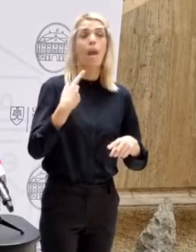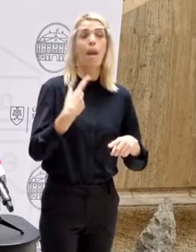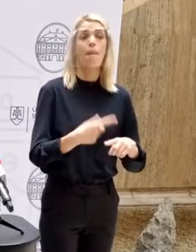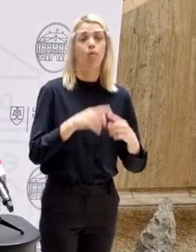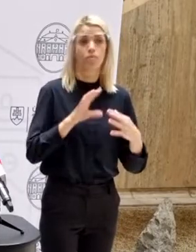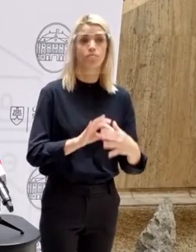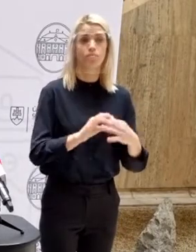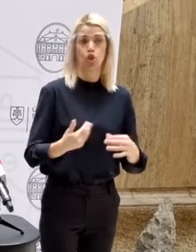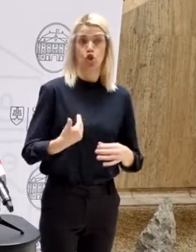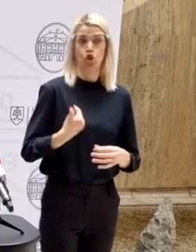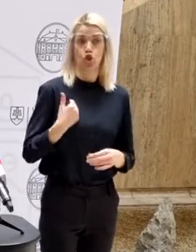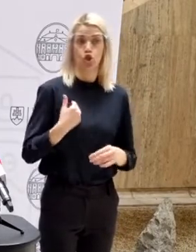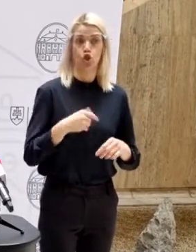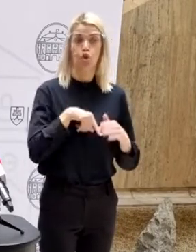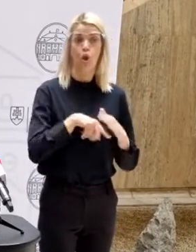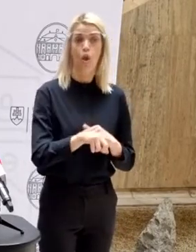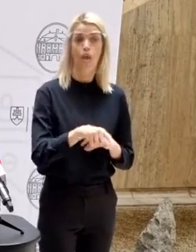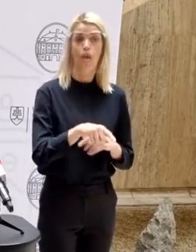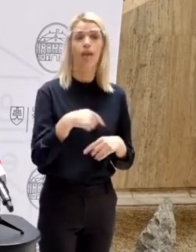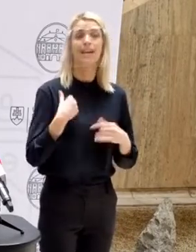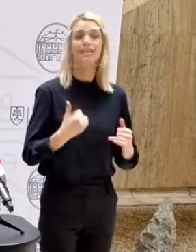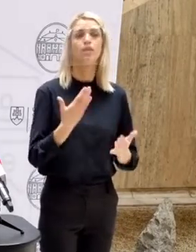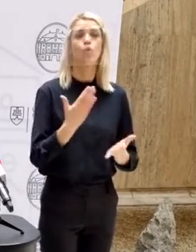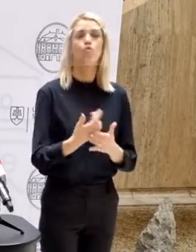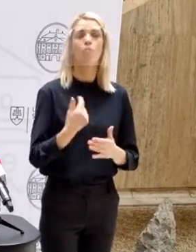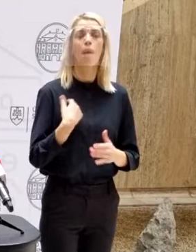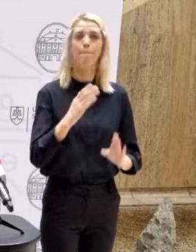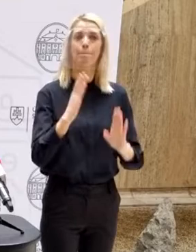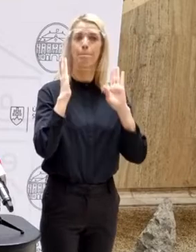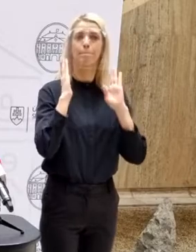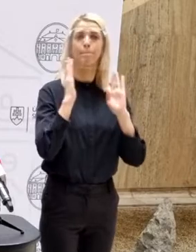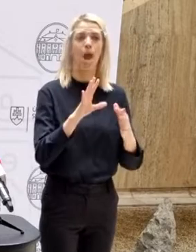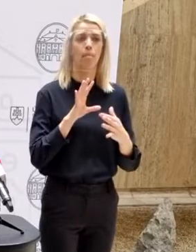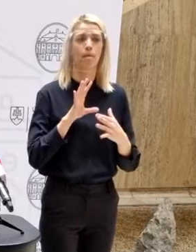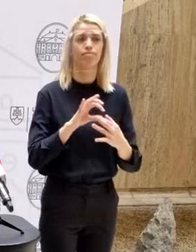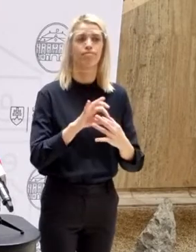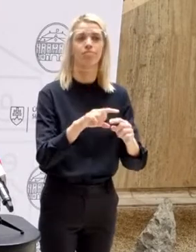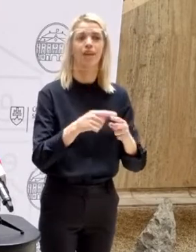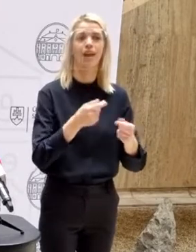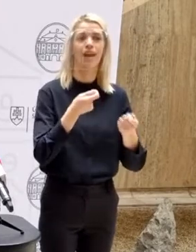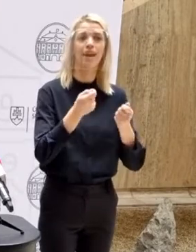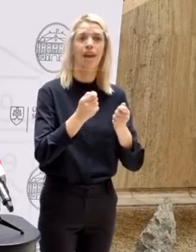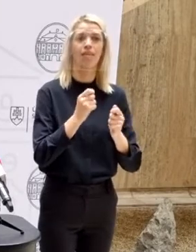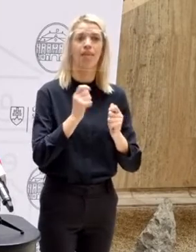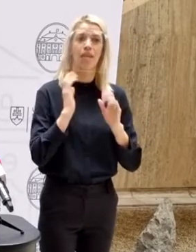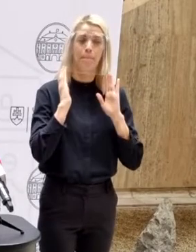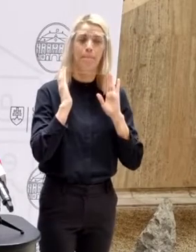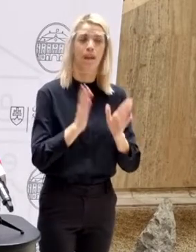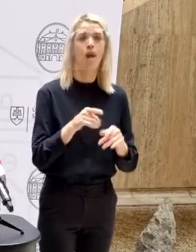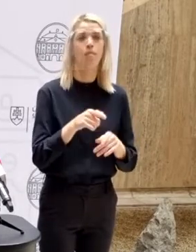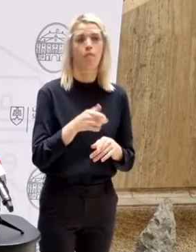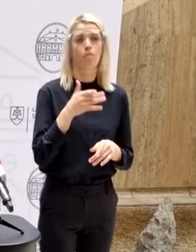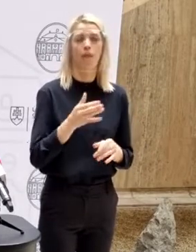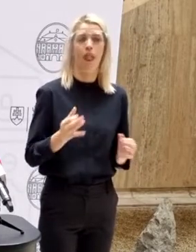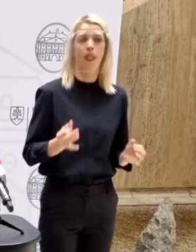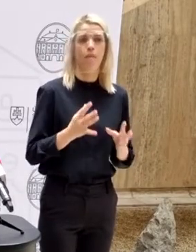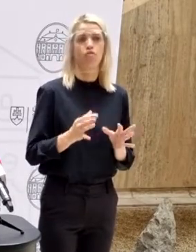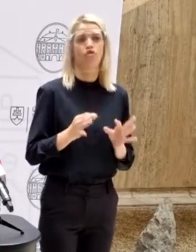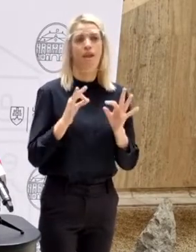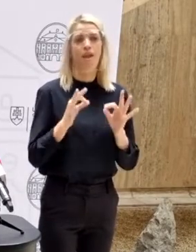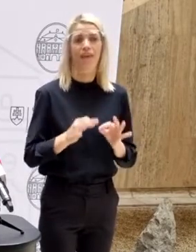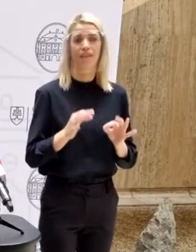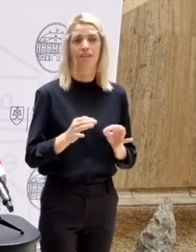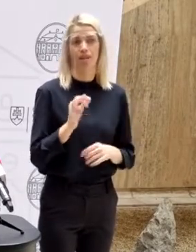zaefektívniť teraz tým, že je priama linka v rámci riadenia, tak ja verím, že to bude o mnoho efektívnejšie a mnoho